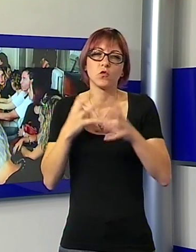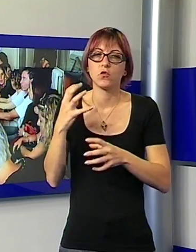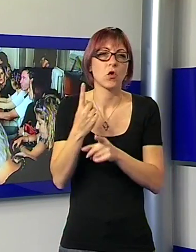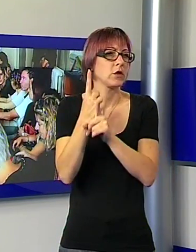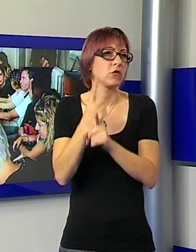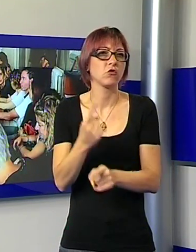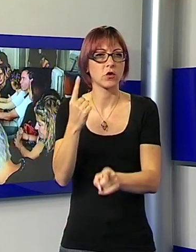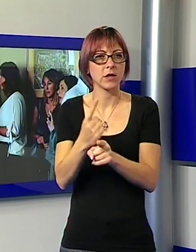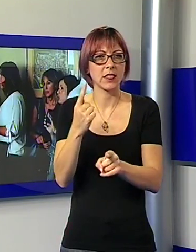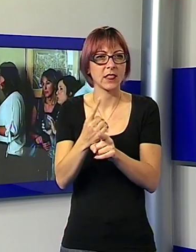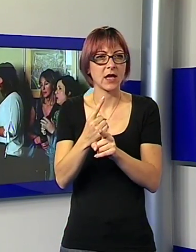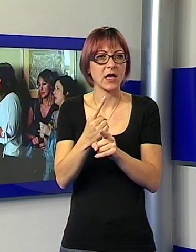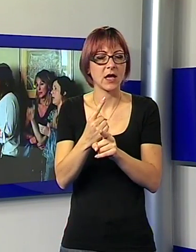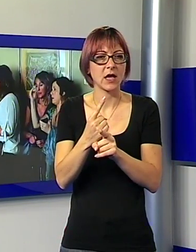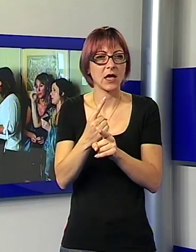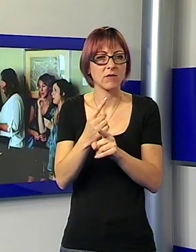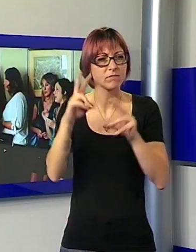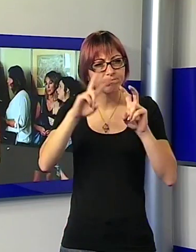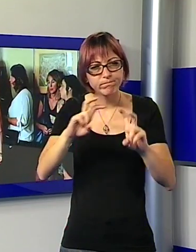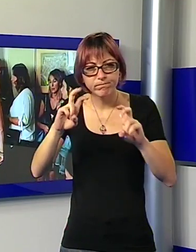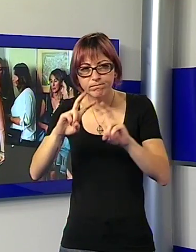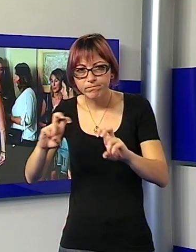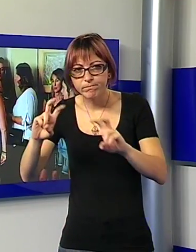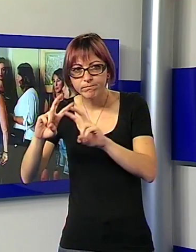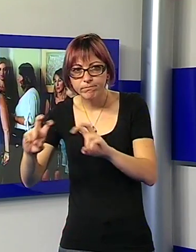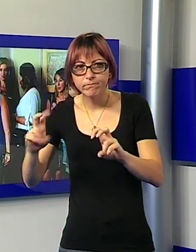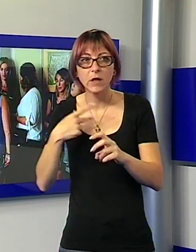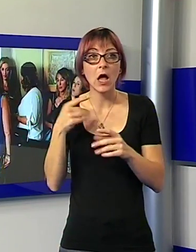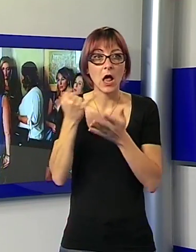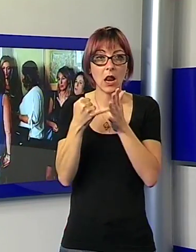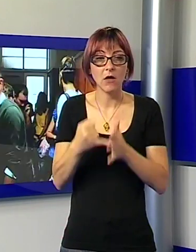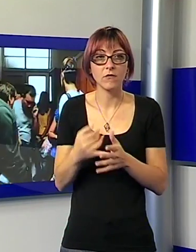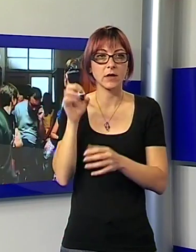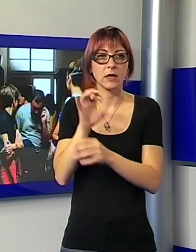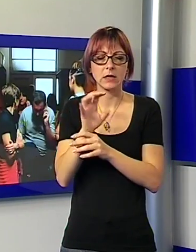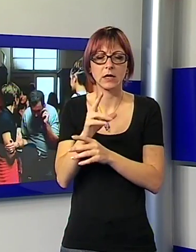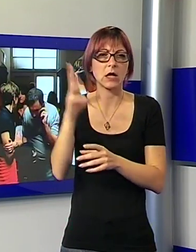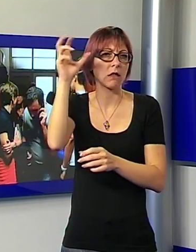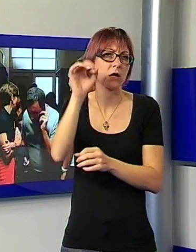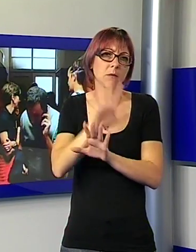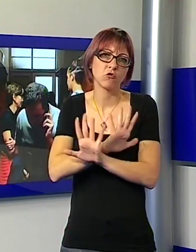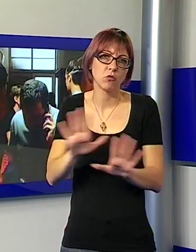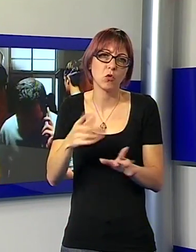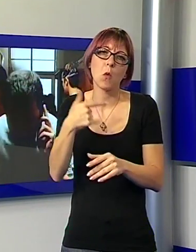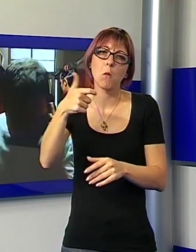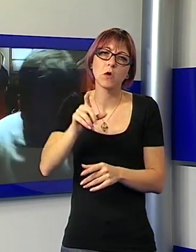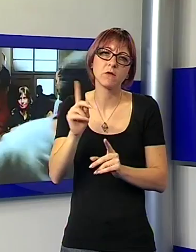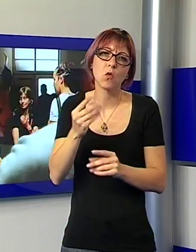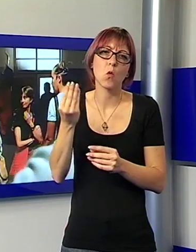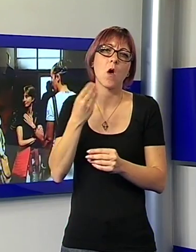prese su più livelli e alla fine gli insegnanti finiscono per non capire più perché una cattedra viene assegnata ad uno anziché ad un altro.